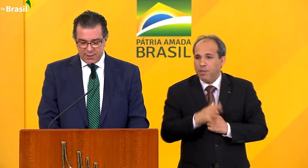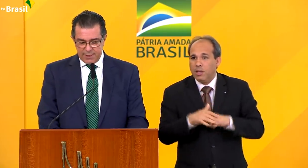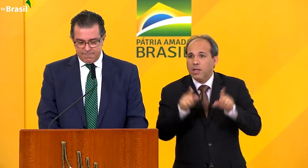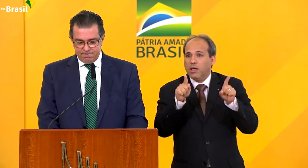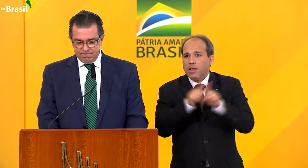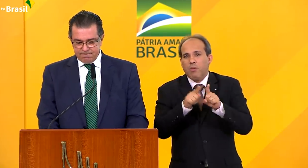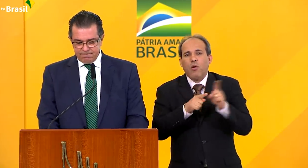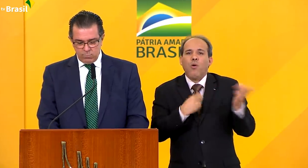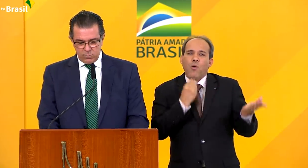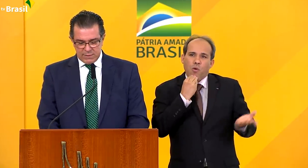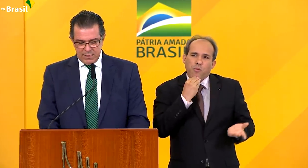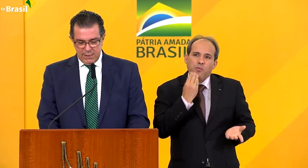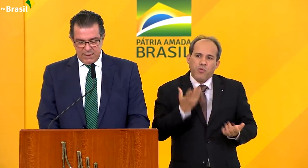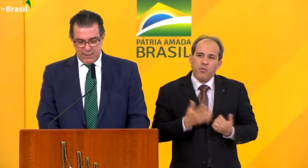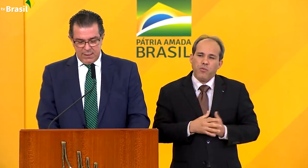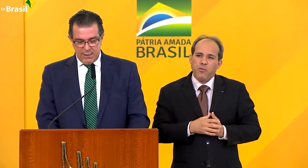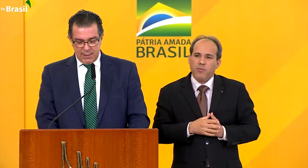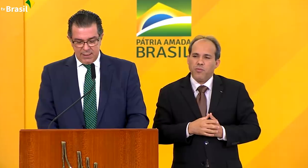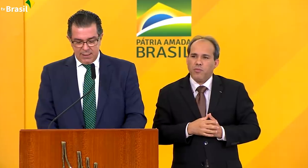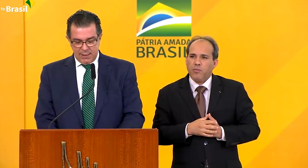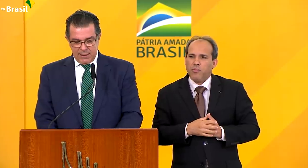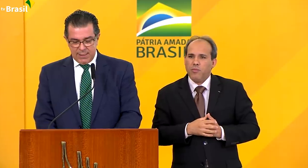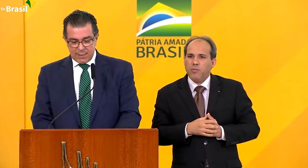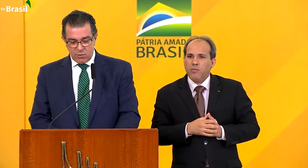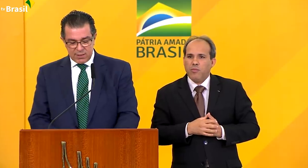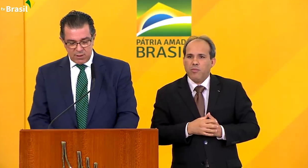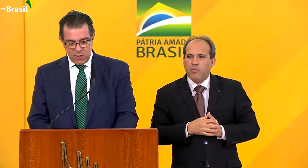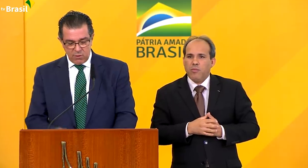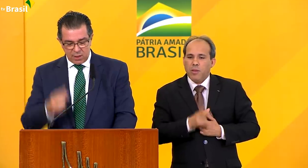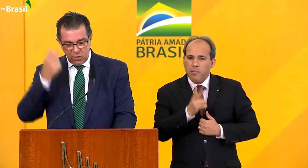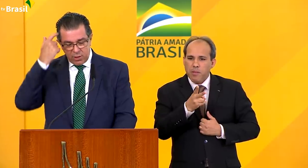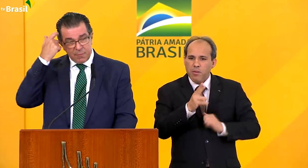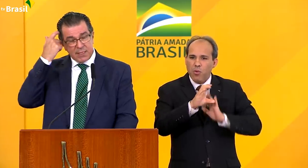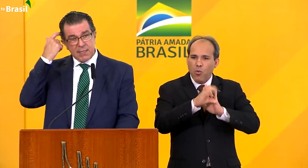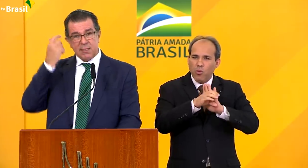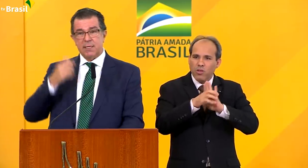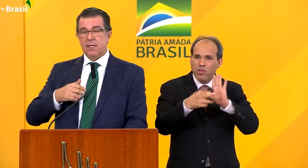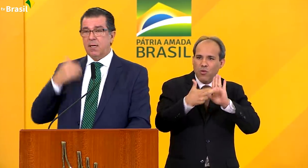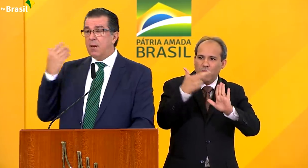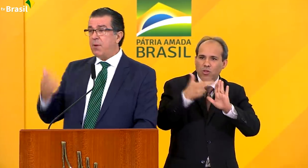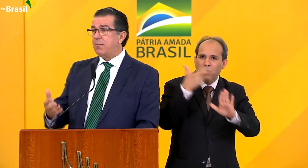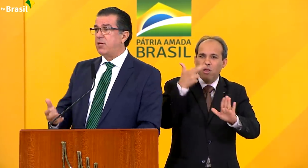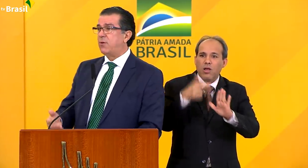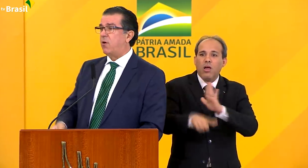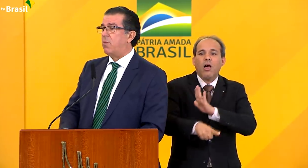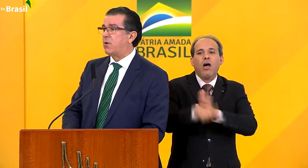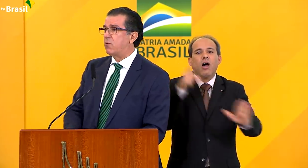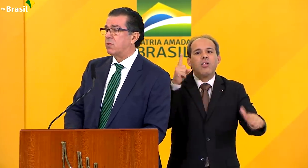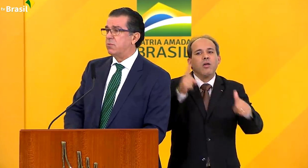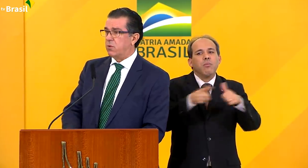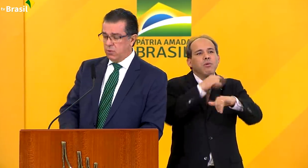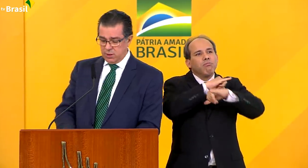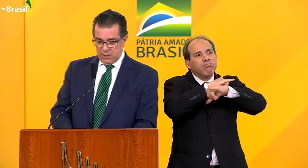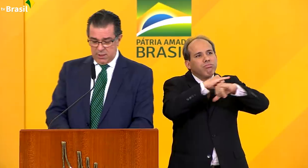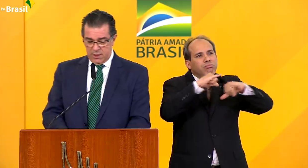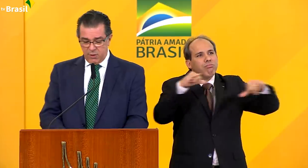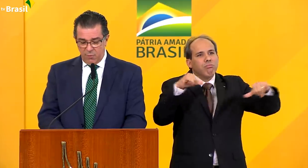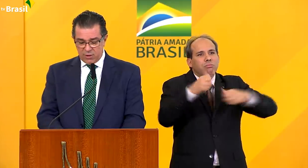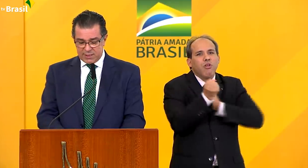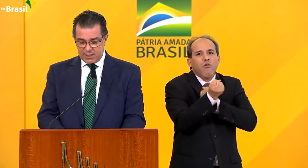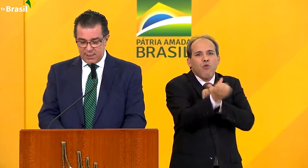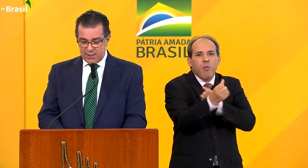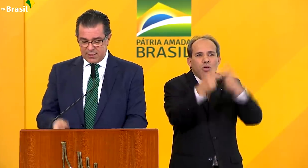Evidentemente que esse conceito regulatório, ele precisa ser amplamente informado ao consumidor,